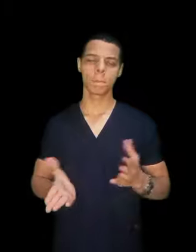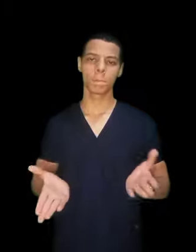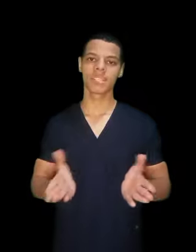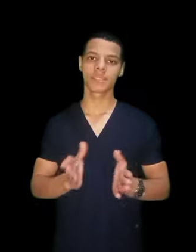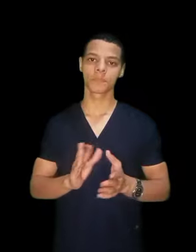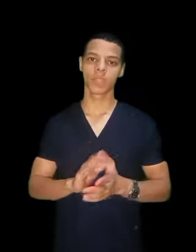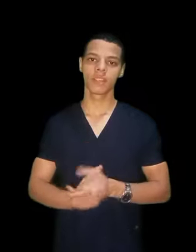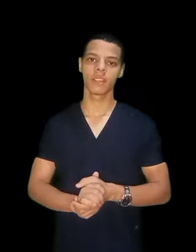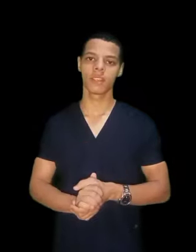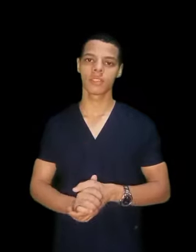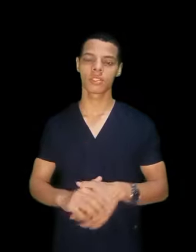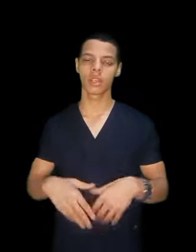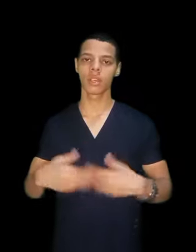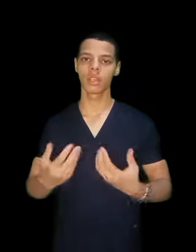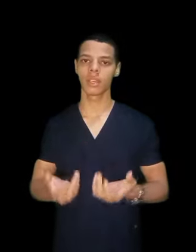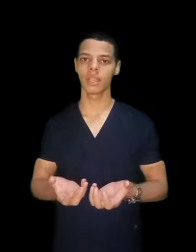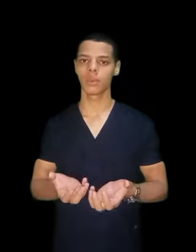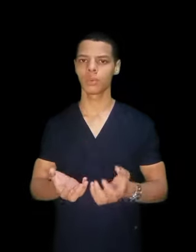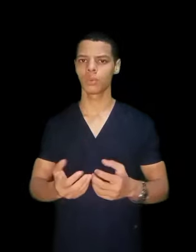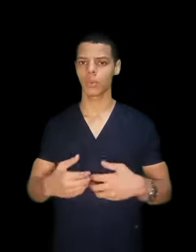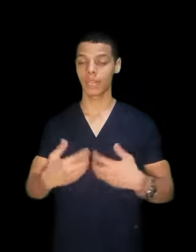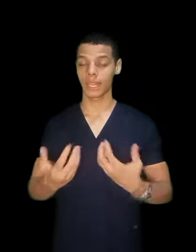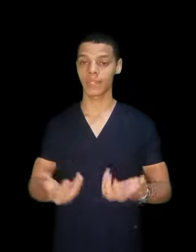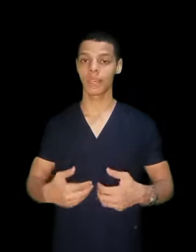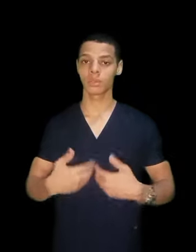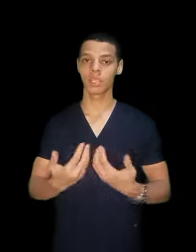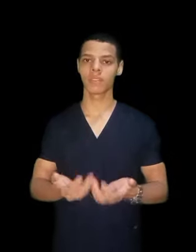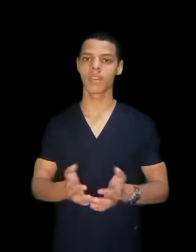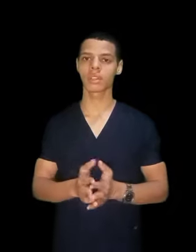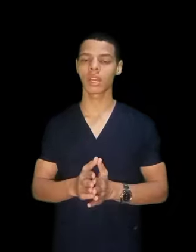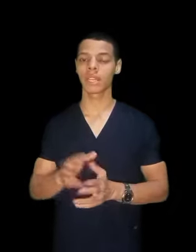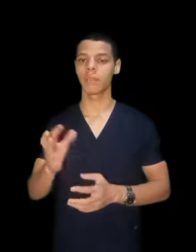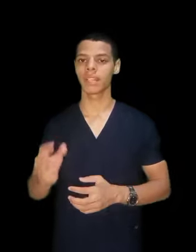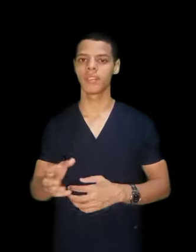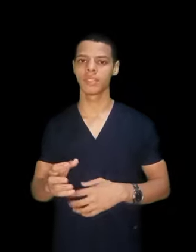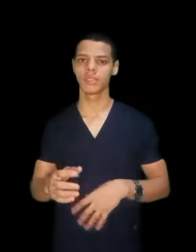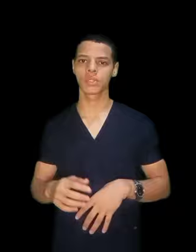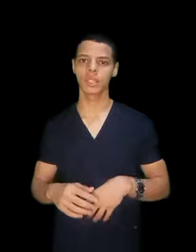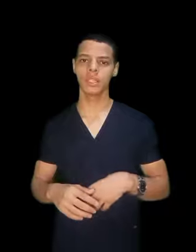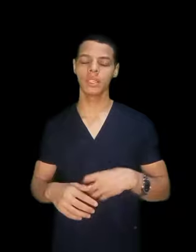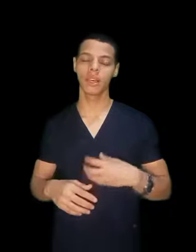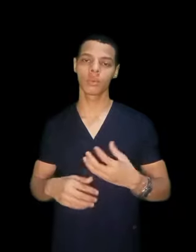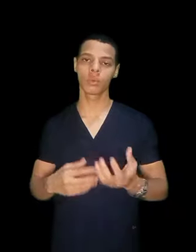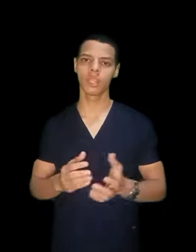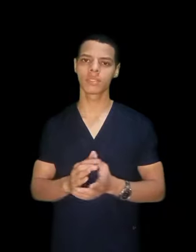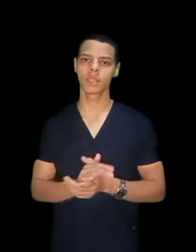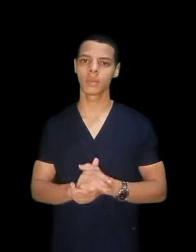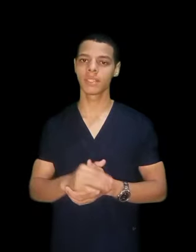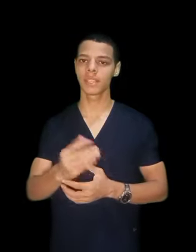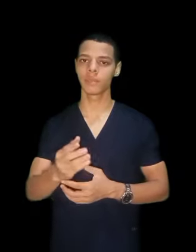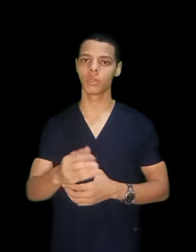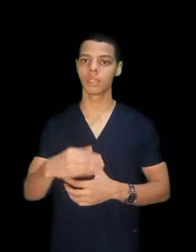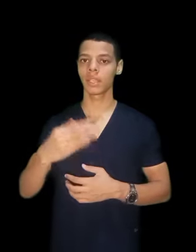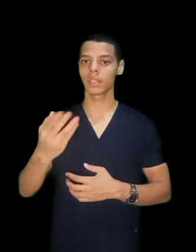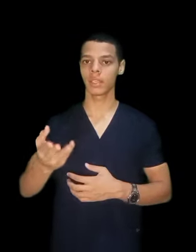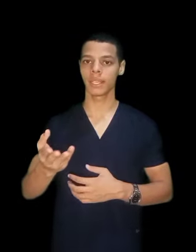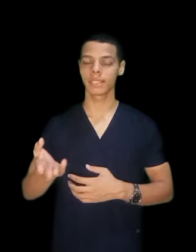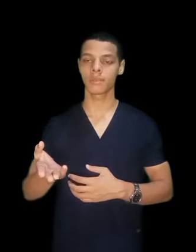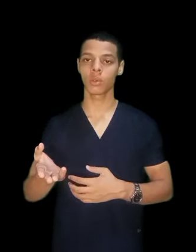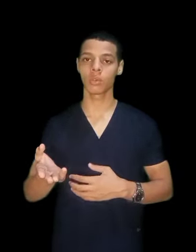بس فان شاء الله لو حد عاوز يعرف اكتر عن المعهد الفن الصحي او كلية التمريد زي نقولنا اسمعوا